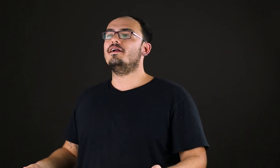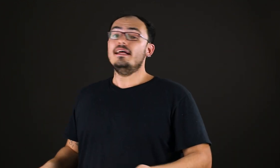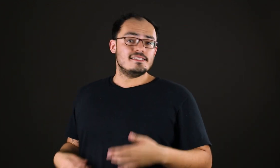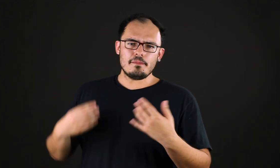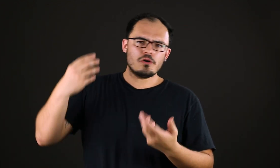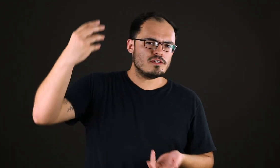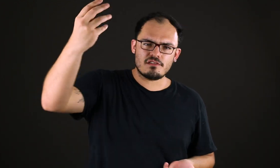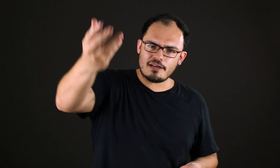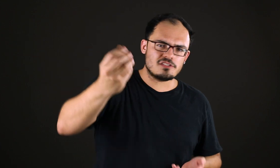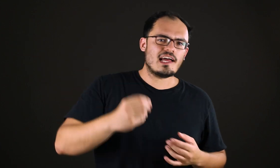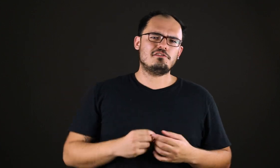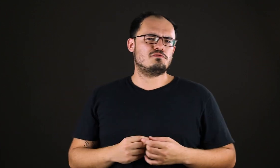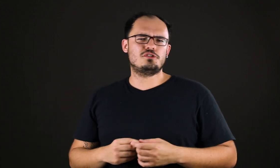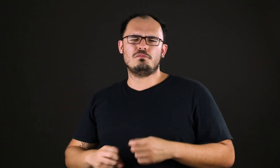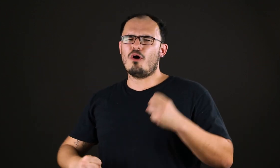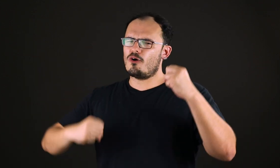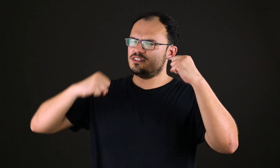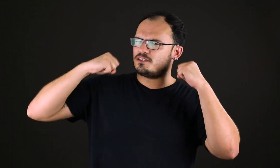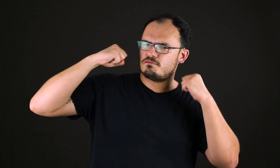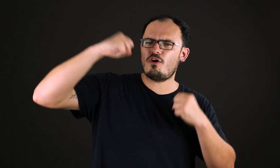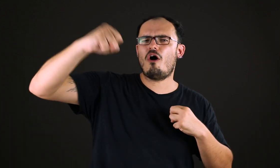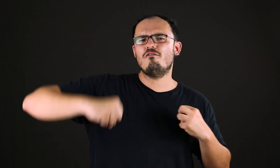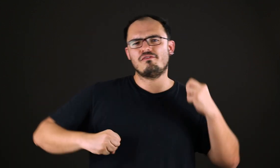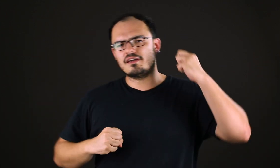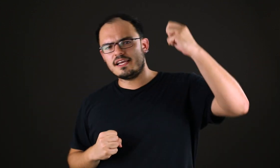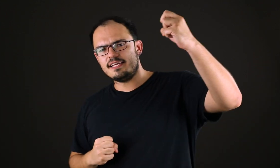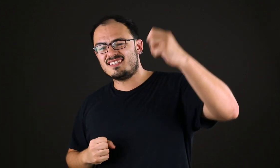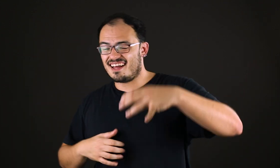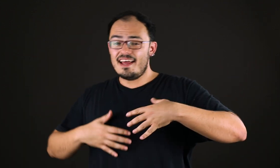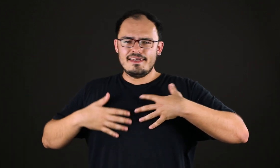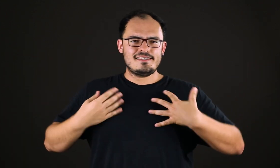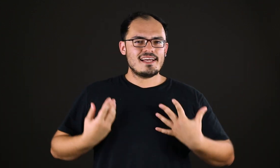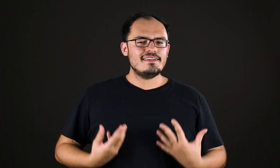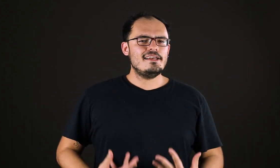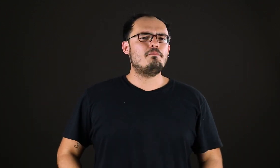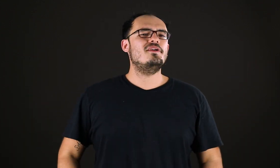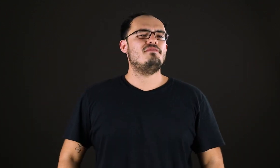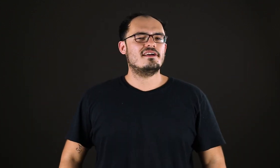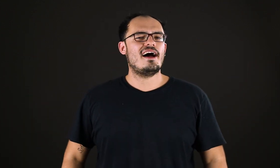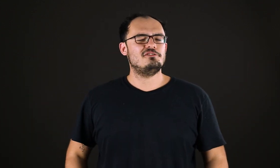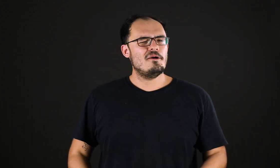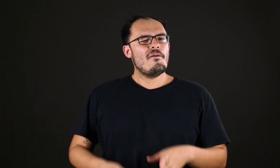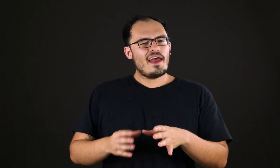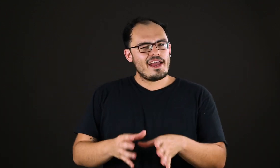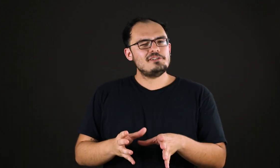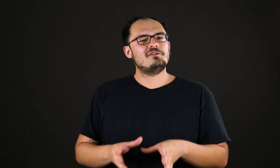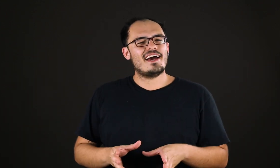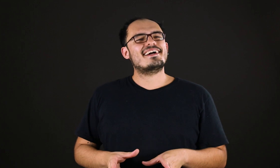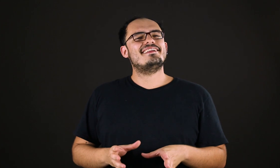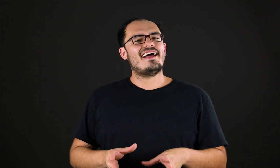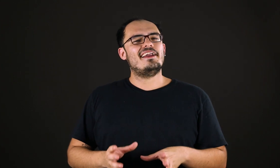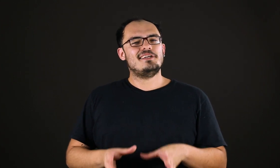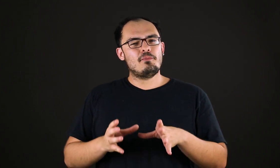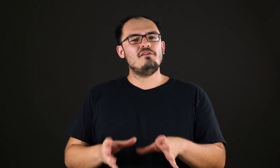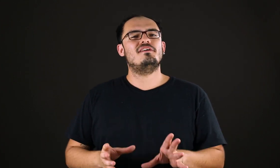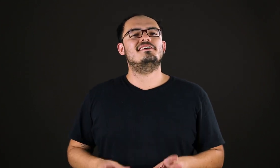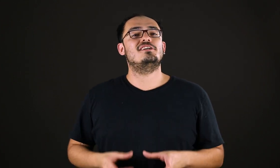Sabe quando você vai no estádio de futebol, e se envolve, e grita, e sai dali purificado? É isso que é a catarse, a purificação.